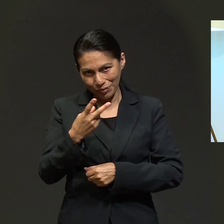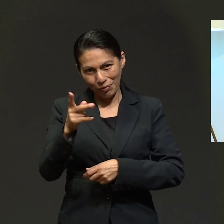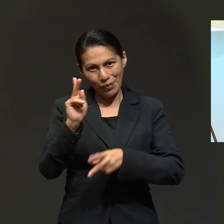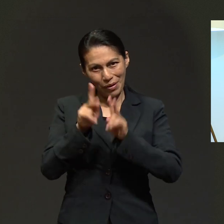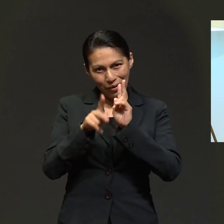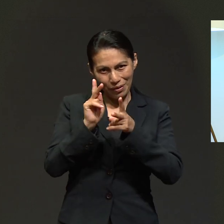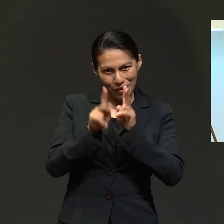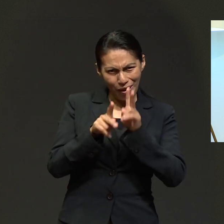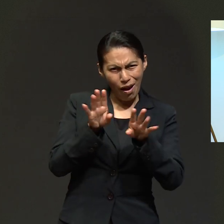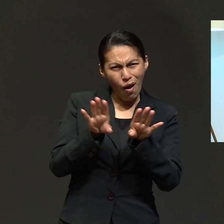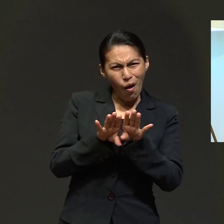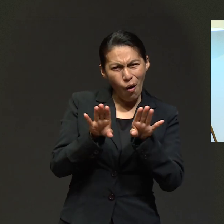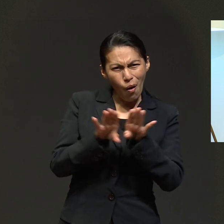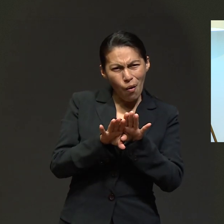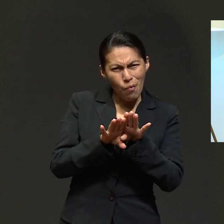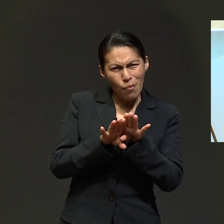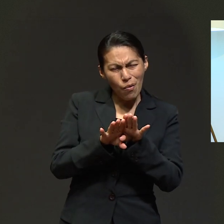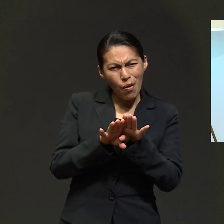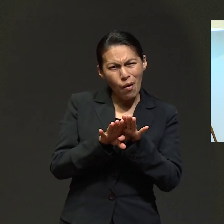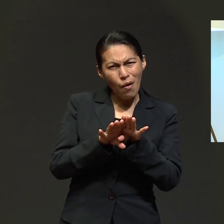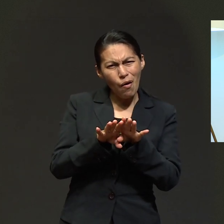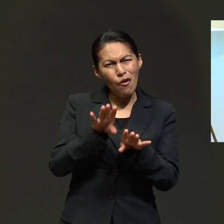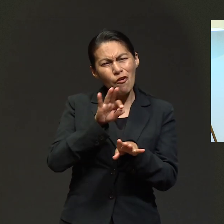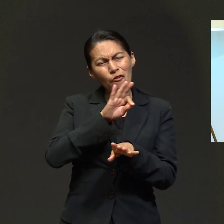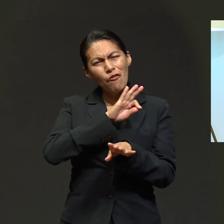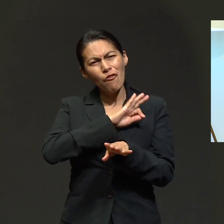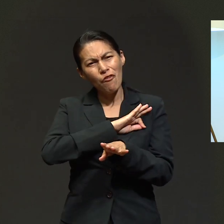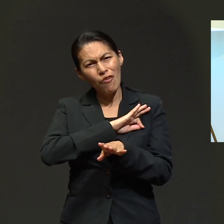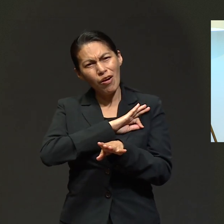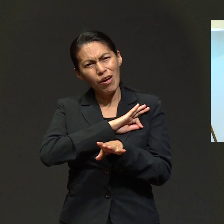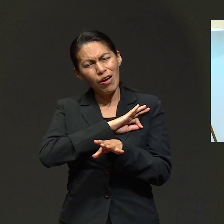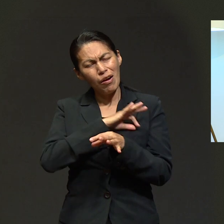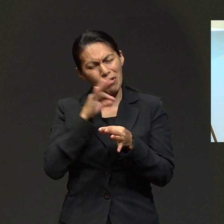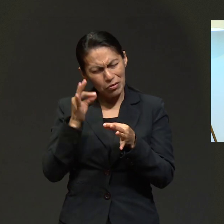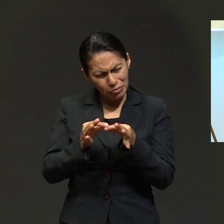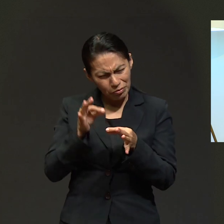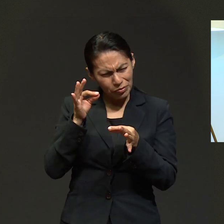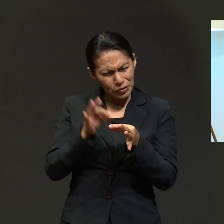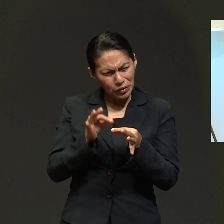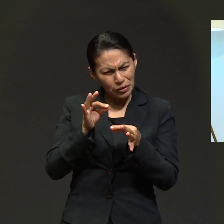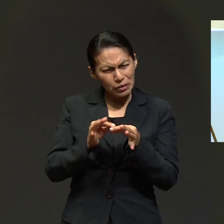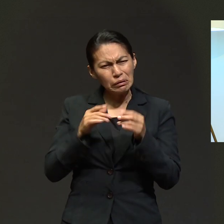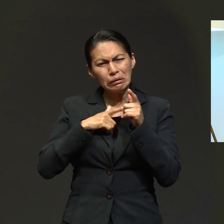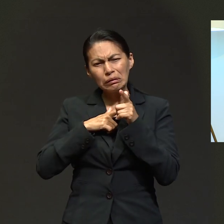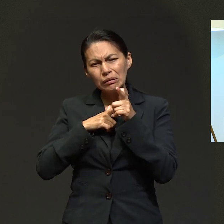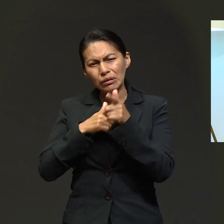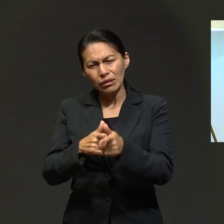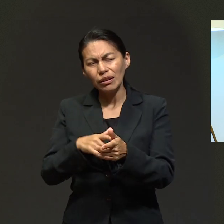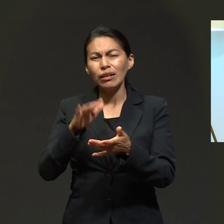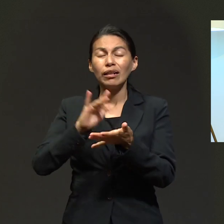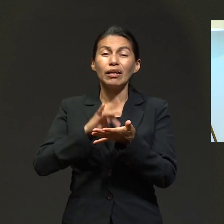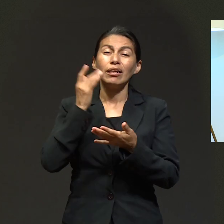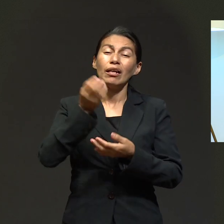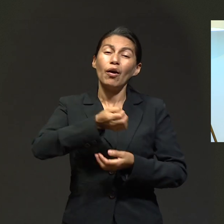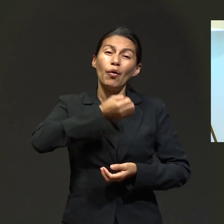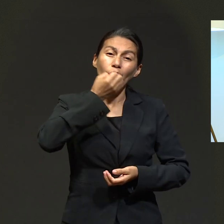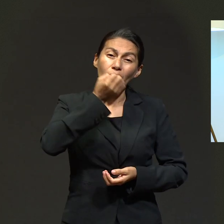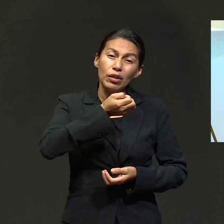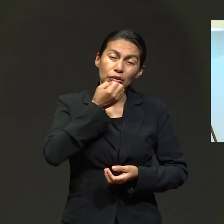nos contarán, cómo perseverar en la fe a través de las oraciones fervientes,